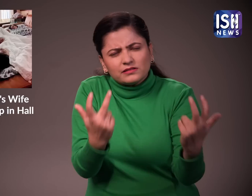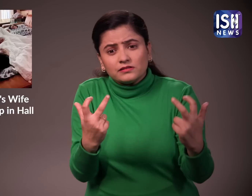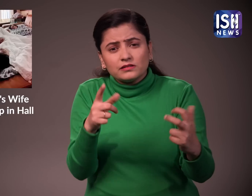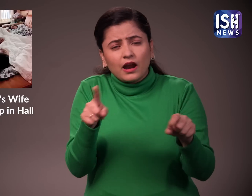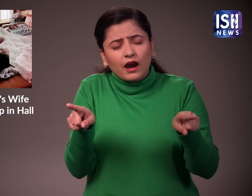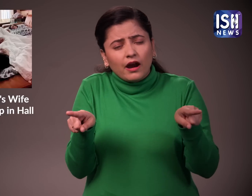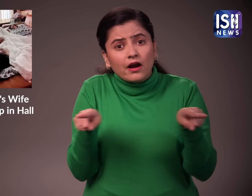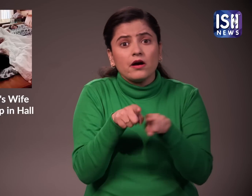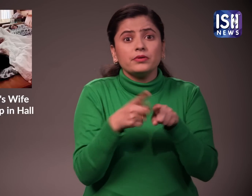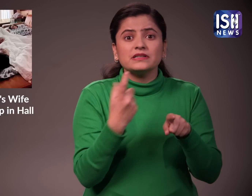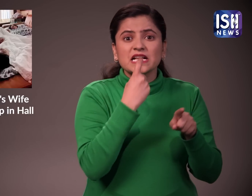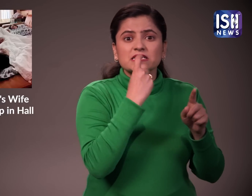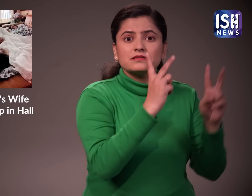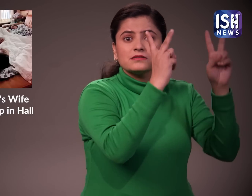जो ताज महल जितना सुन्दर हो